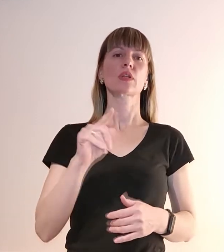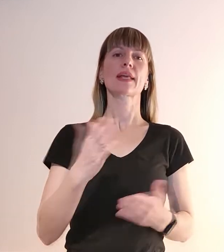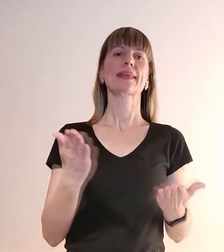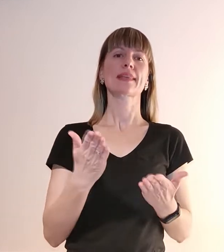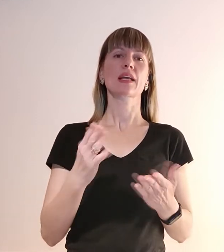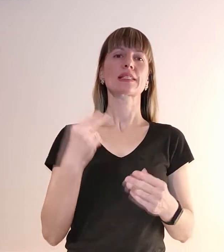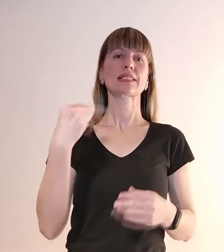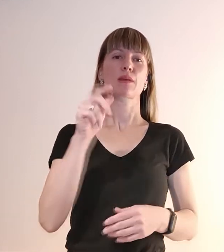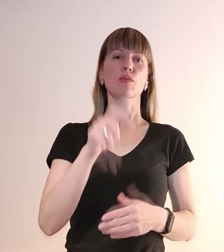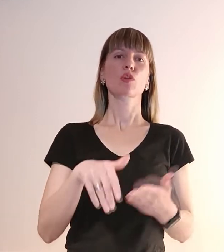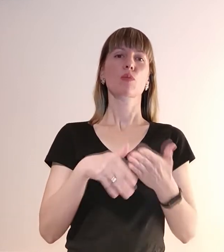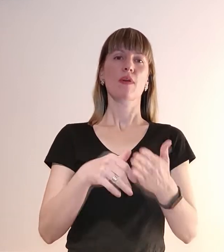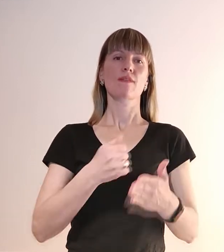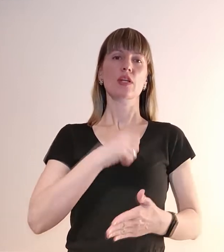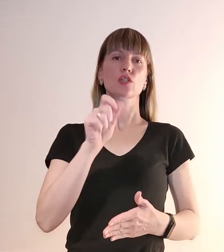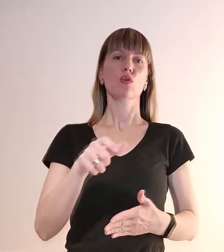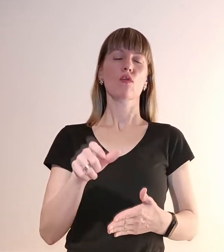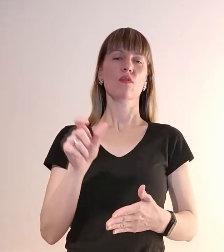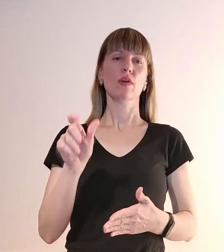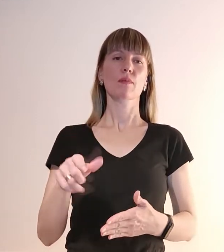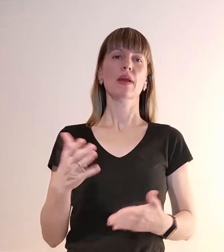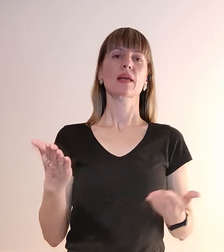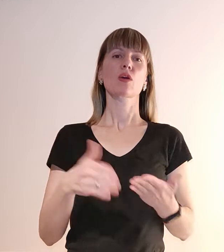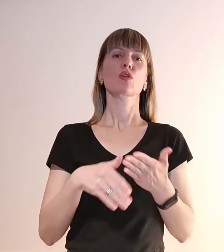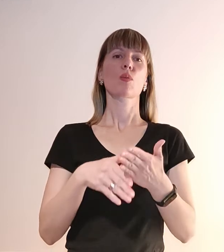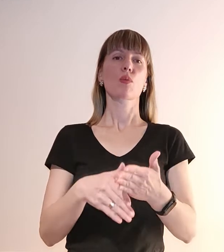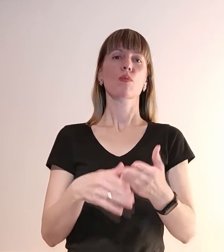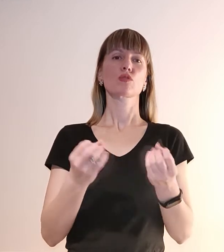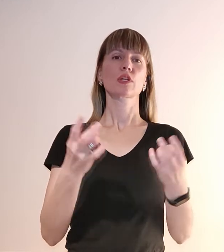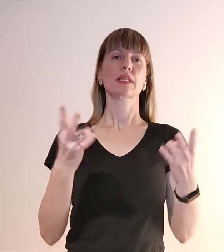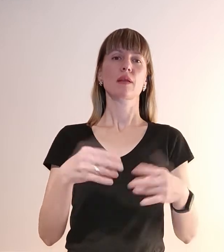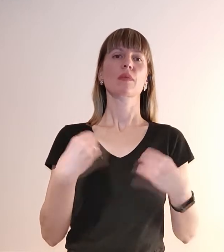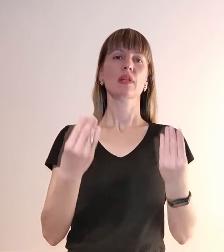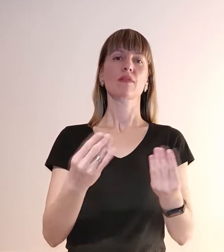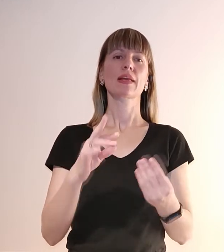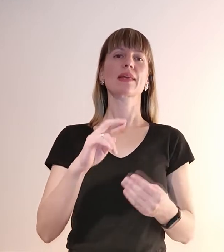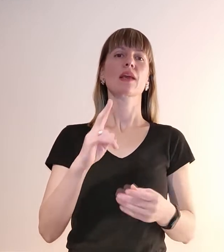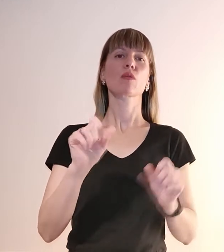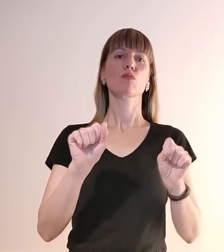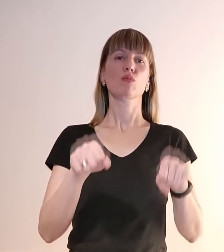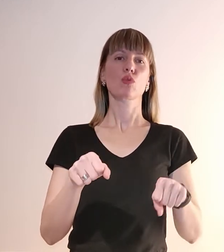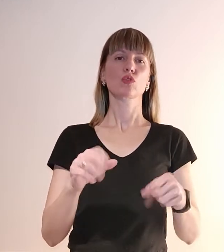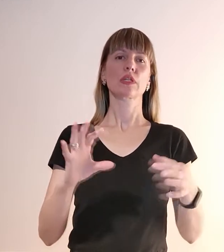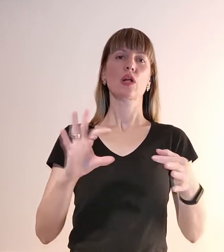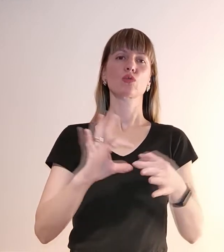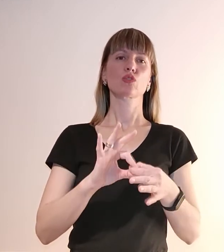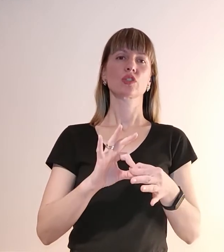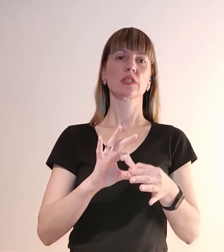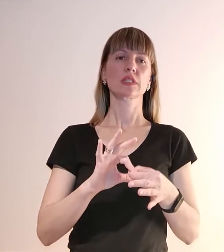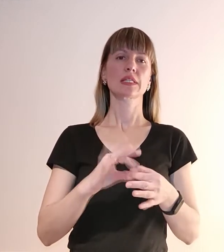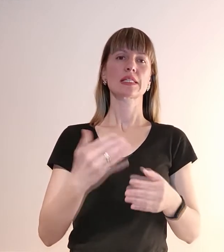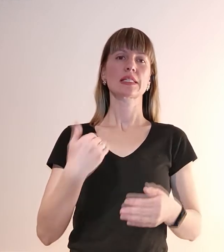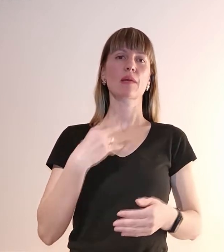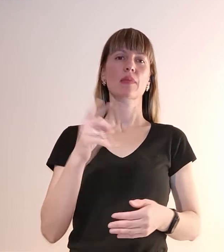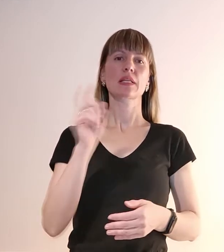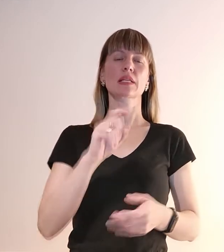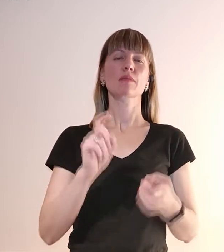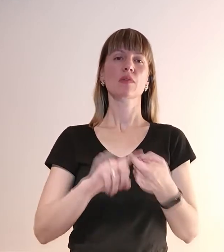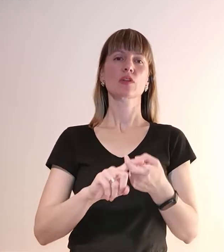Запоріжці допомагають військовослужбовцям, яку допомогу ще треба надавати і як можуть долучитися. З нами на Суспільську вже пробуває один